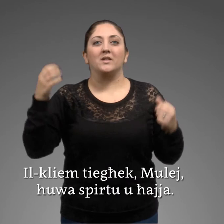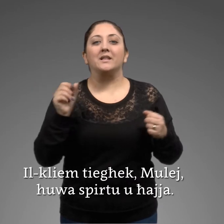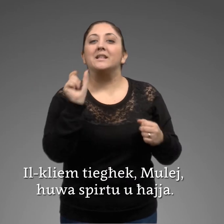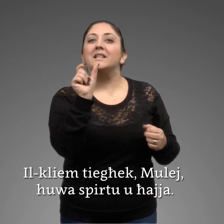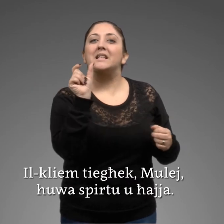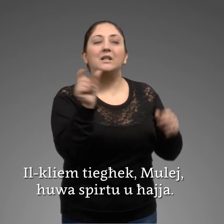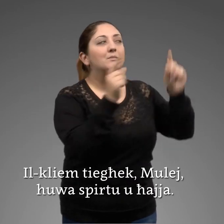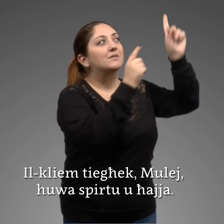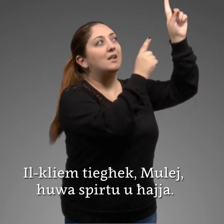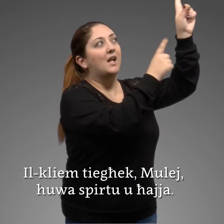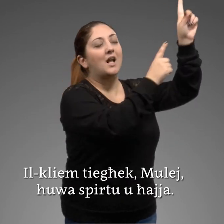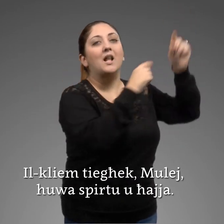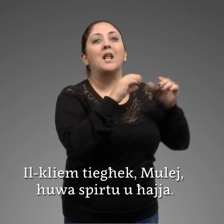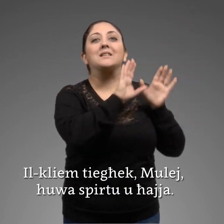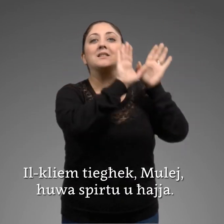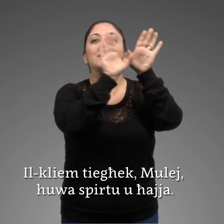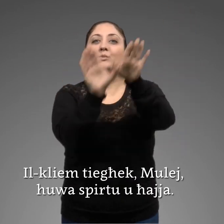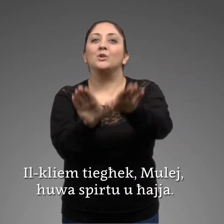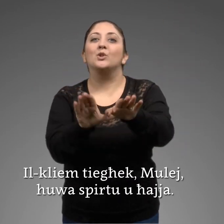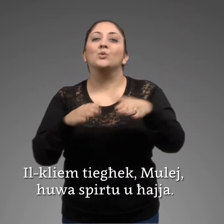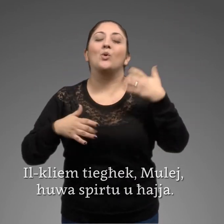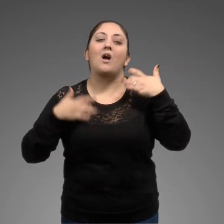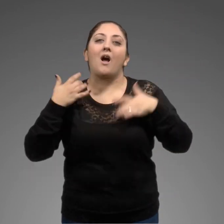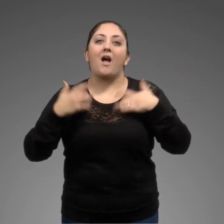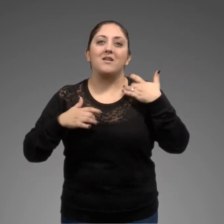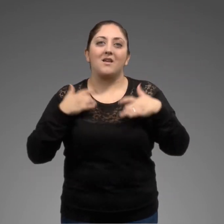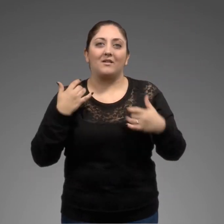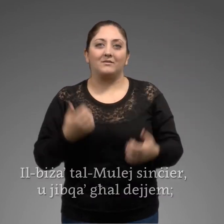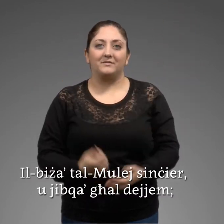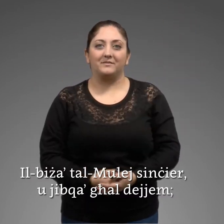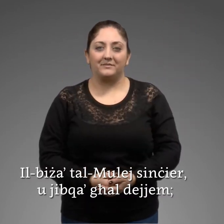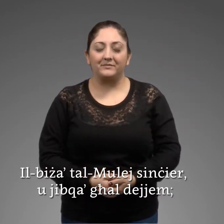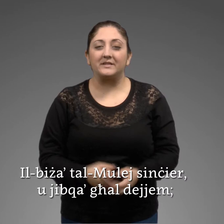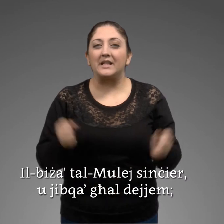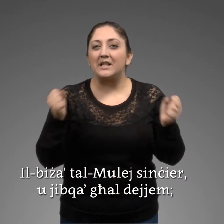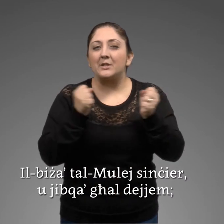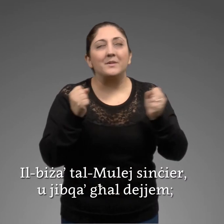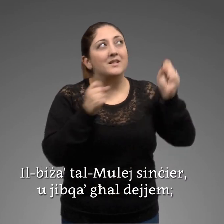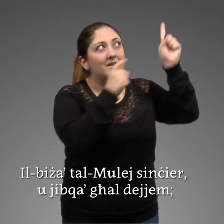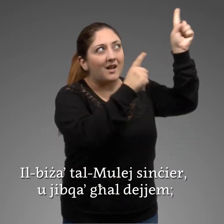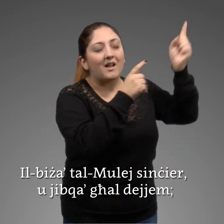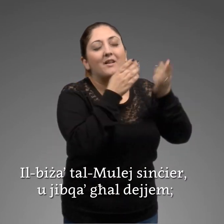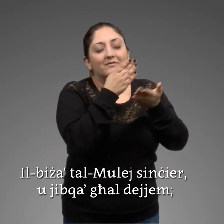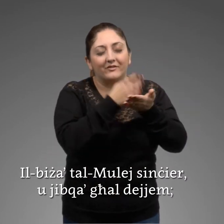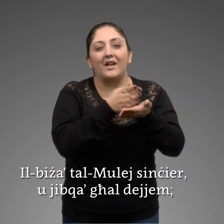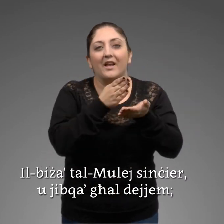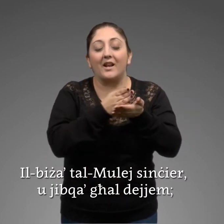tijak mulej u għaspirtu u ħajja Il-biza tal-mulej sinċir u jibqal dejjem